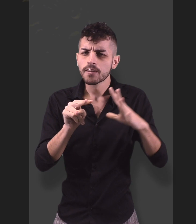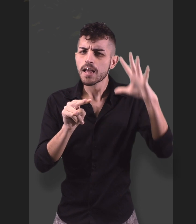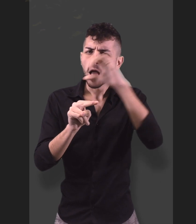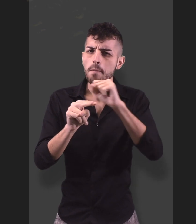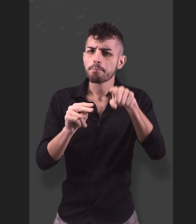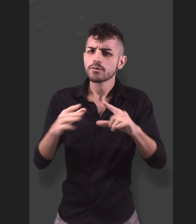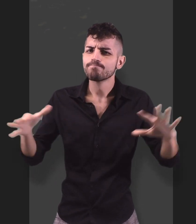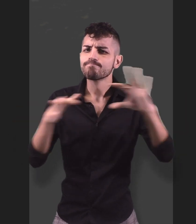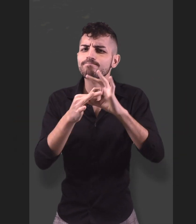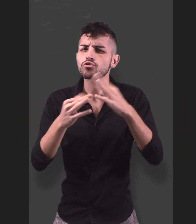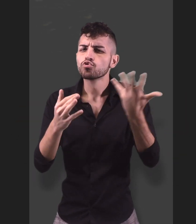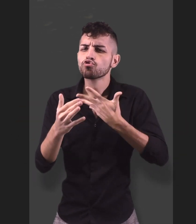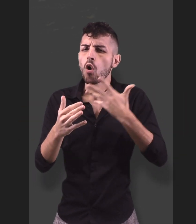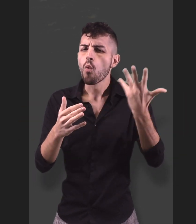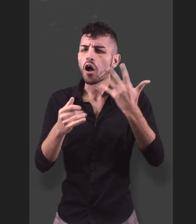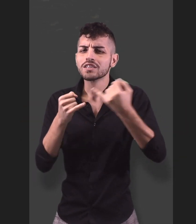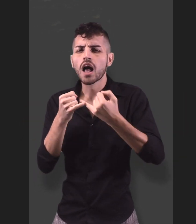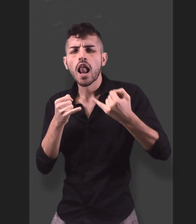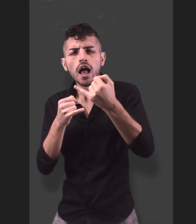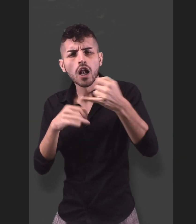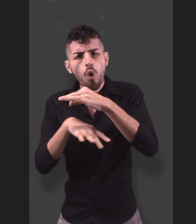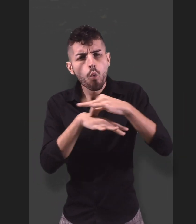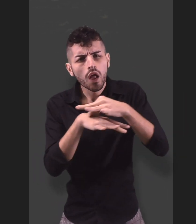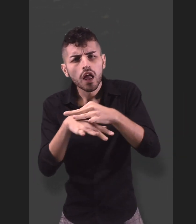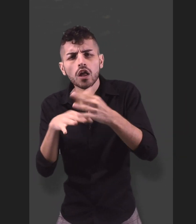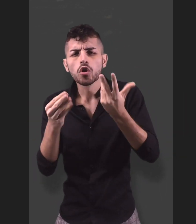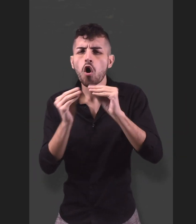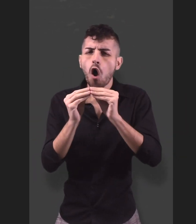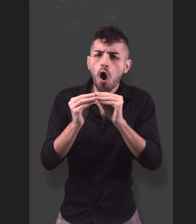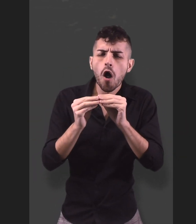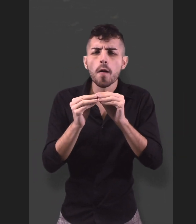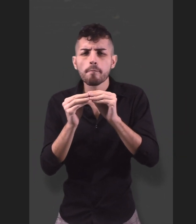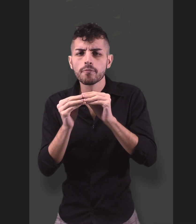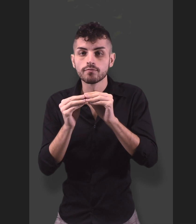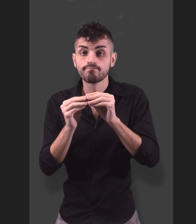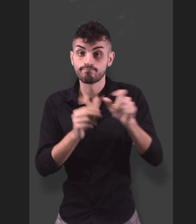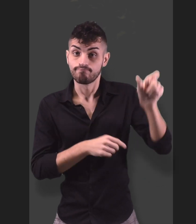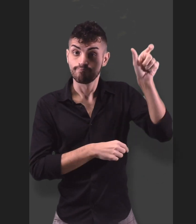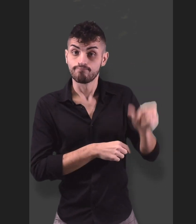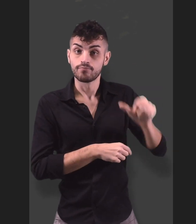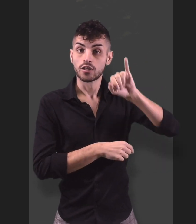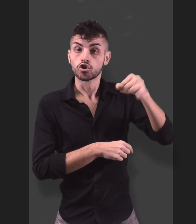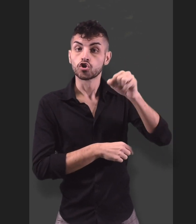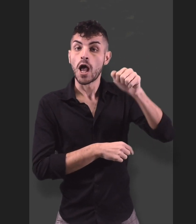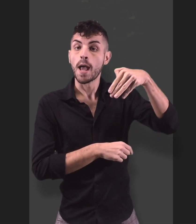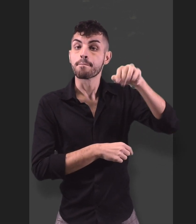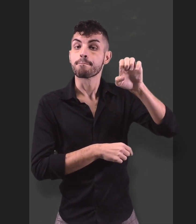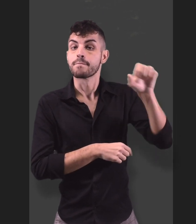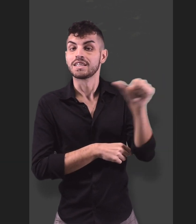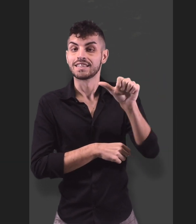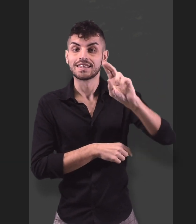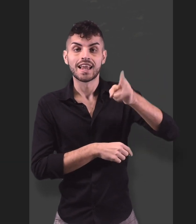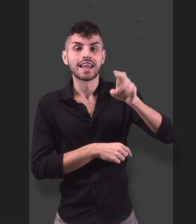L'uniformità stilistica di queste statue fu forse dovuta al flusso degli scultori tra i vari cantieri